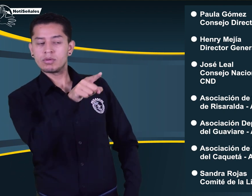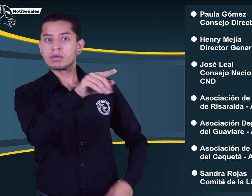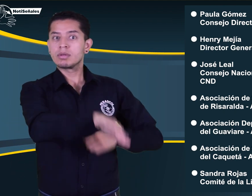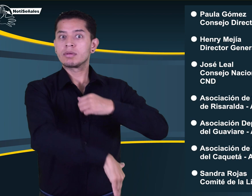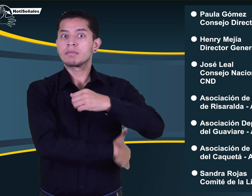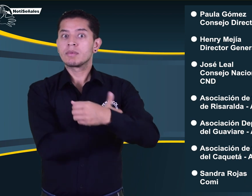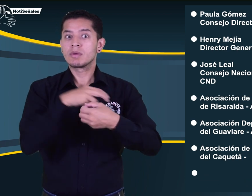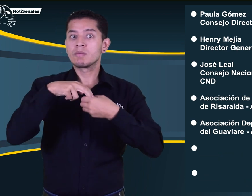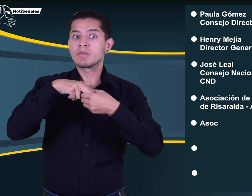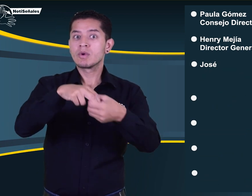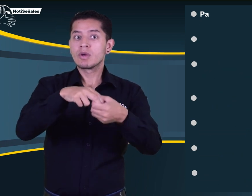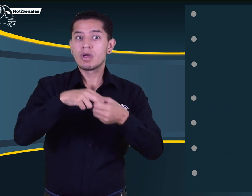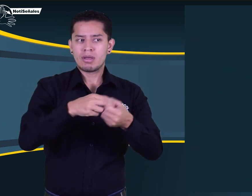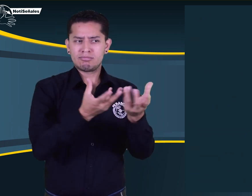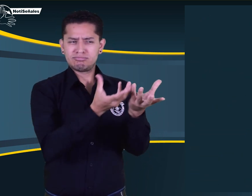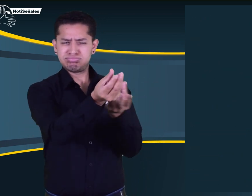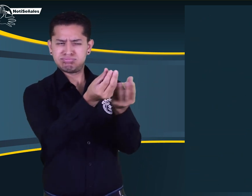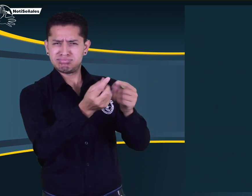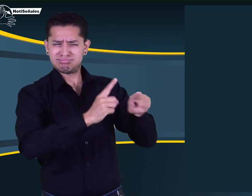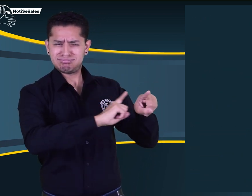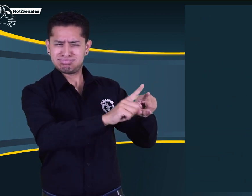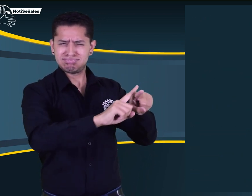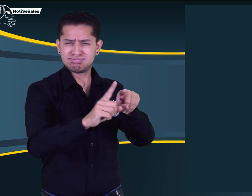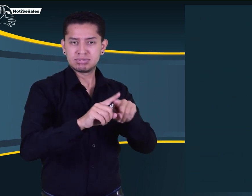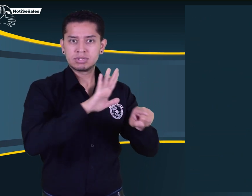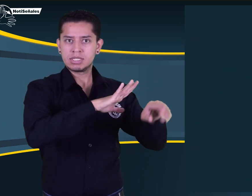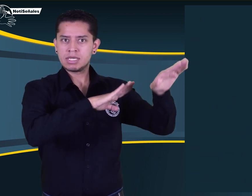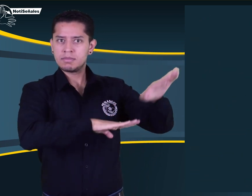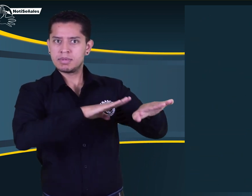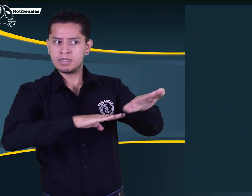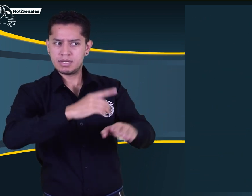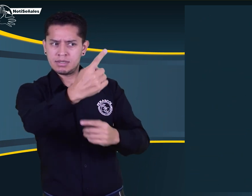También representantes del Ministerio de Transporte y otras entidades. Miren.